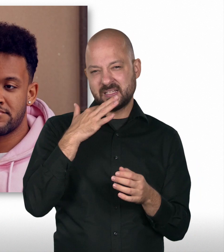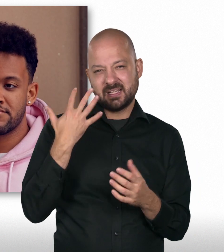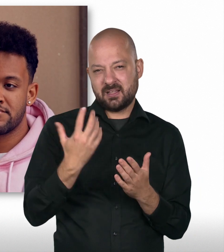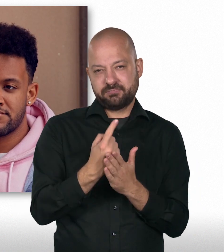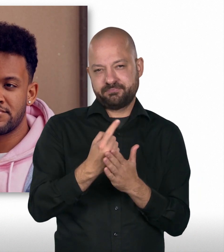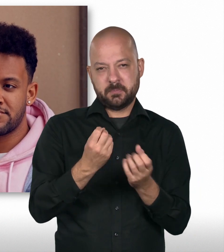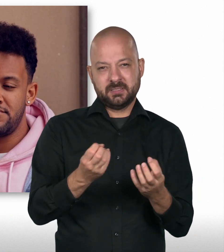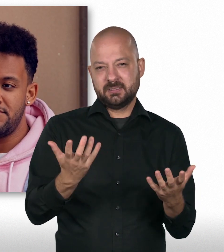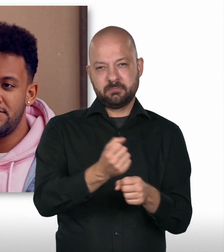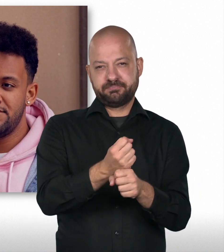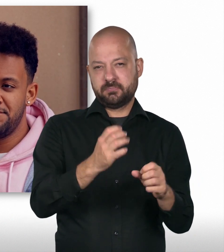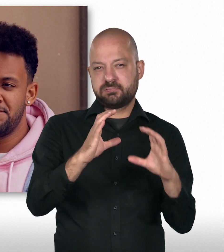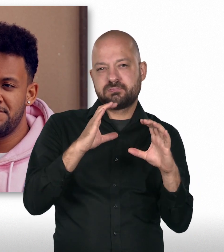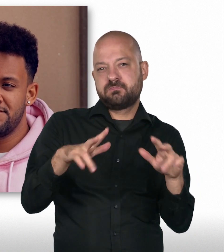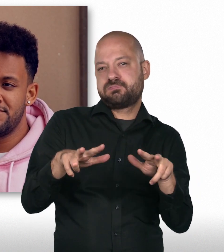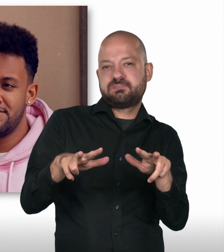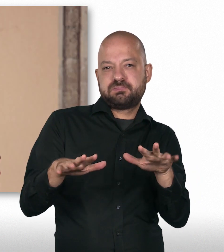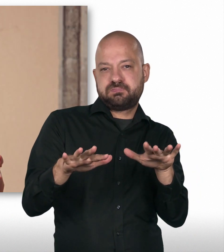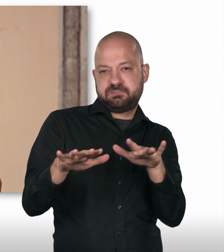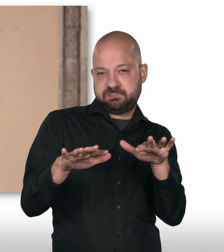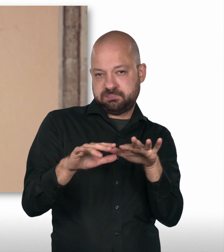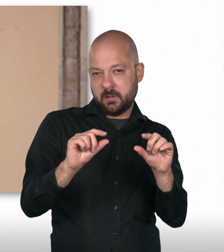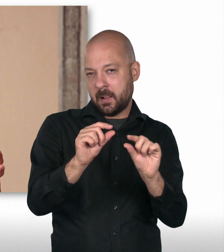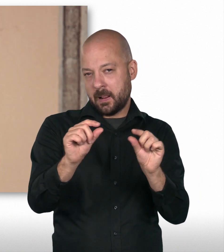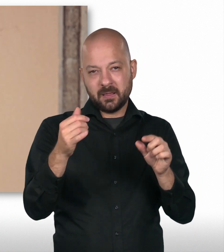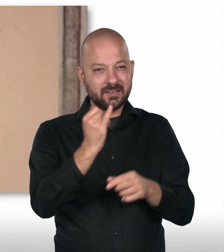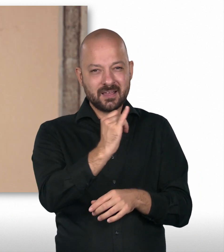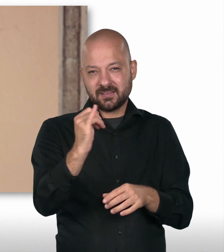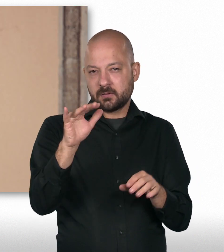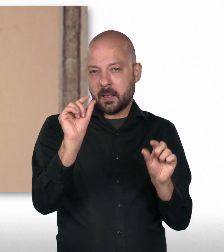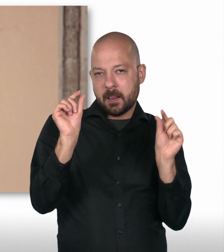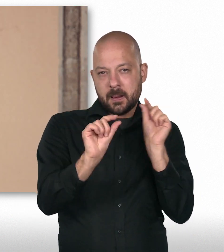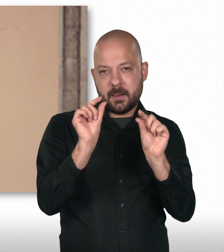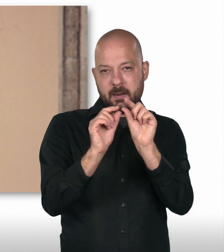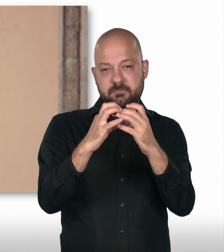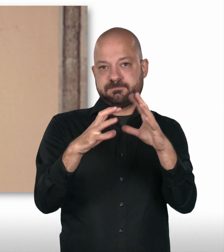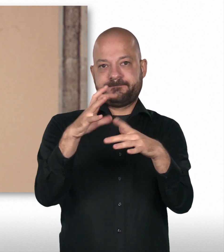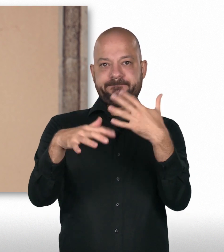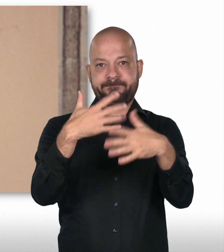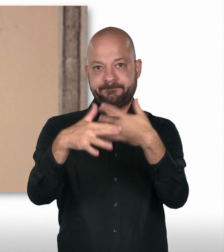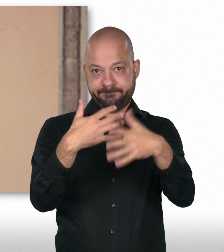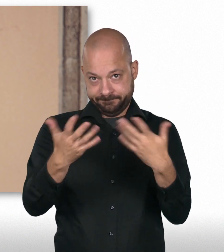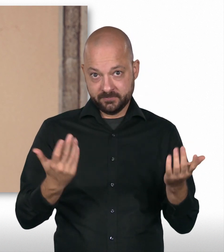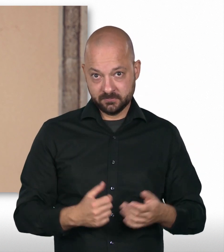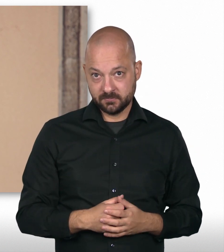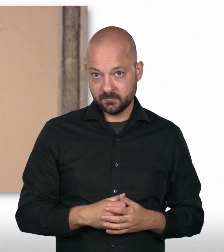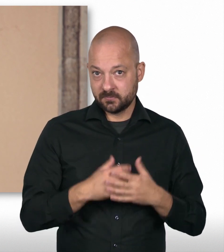viele kleine alltägliche Sachen, die passieren, und dass jeder von uns so einen kleinen Anteil daran hat,